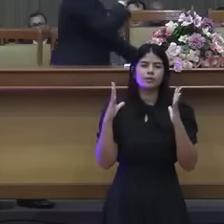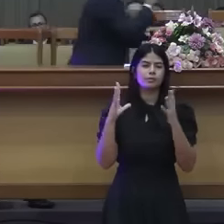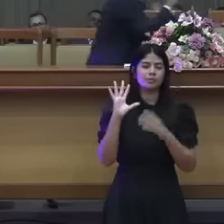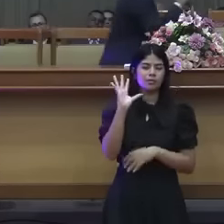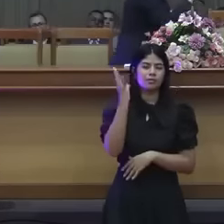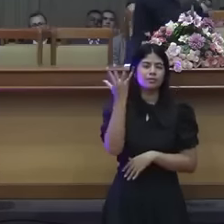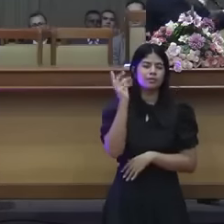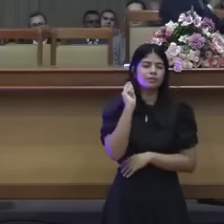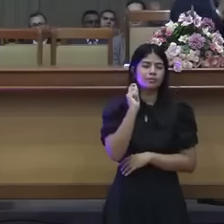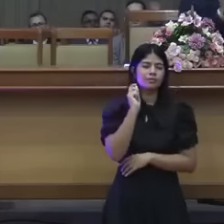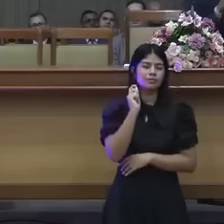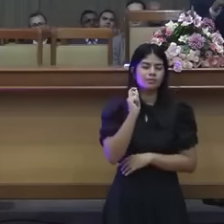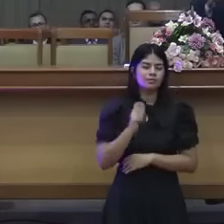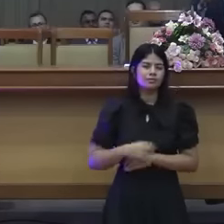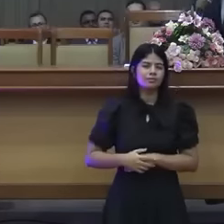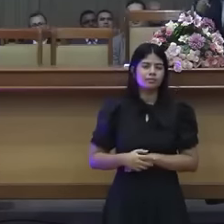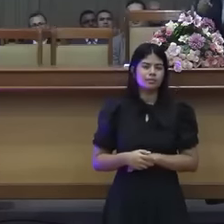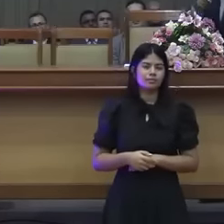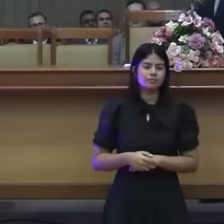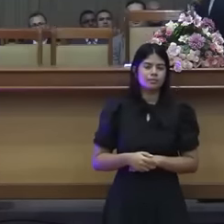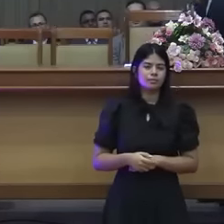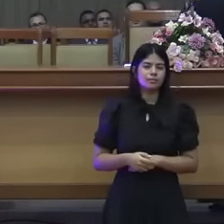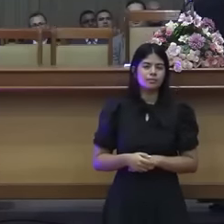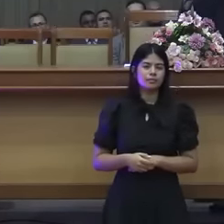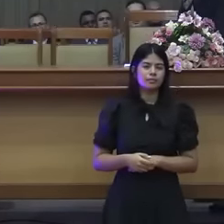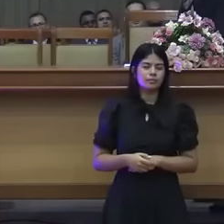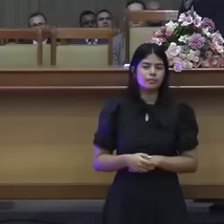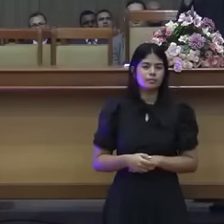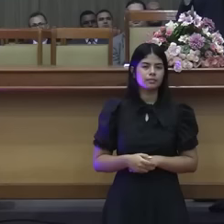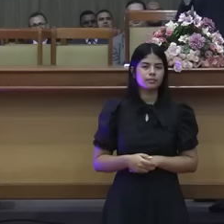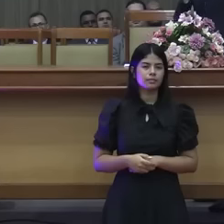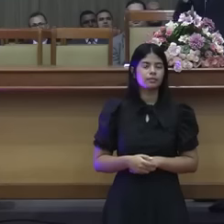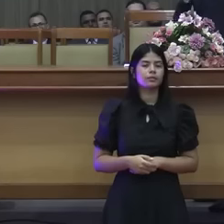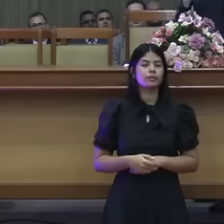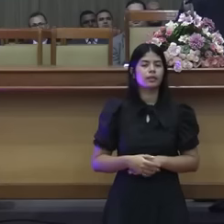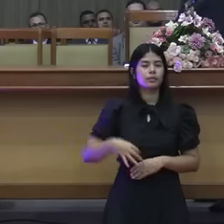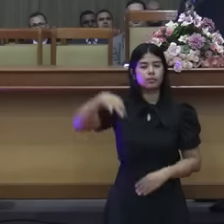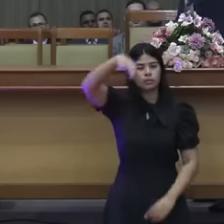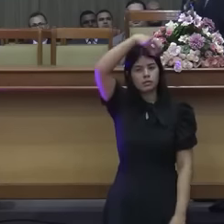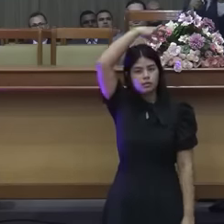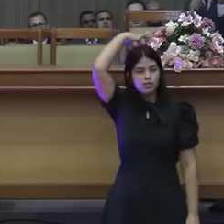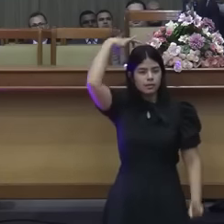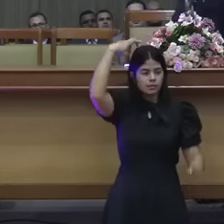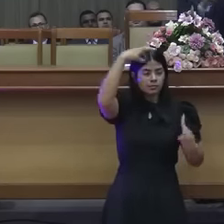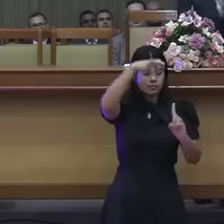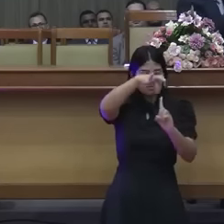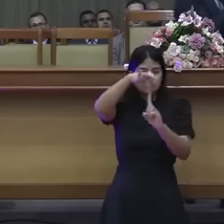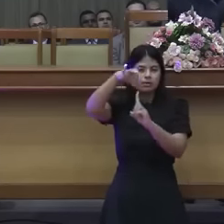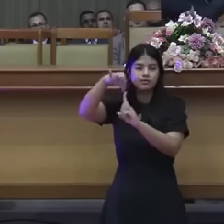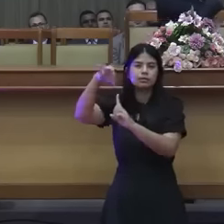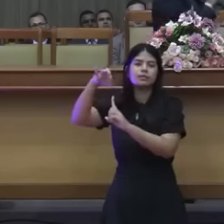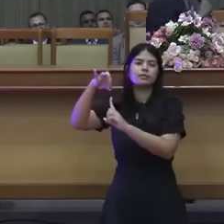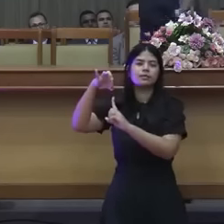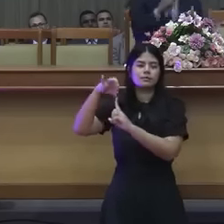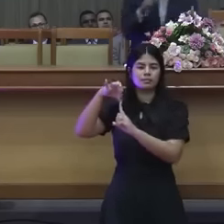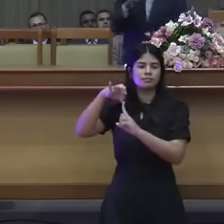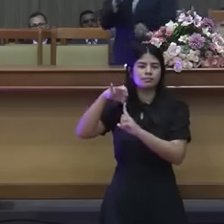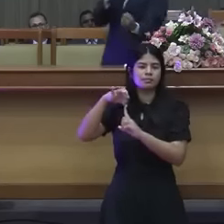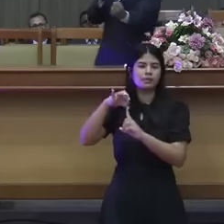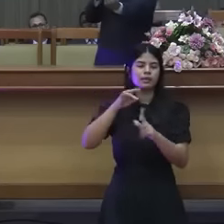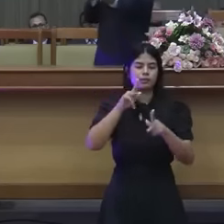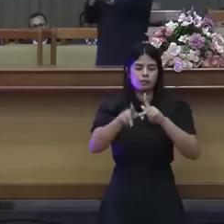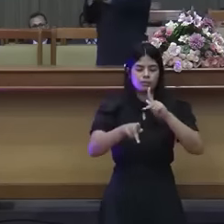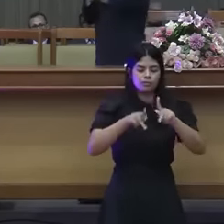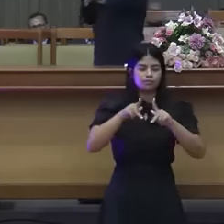O que aconteceu em Atos 2, assim como o Espírito desceu sobre nós, o dom do Espírito,